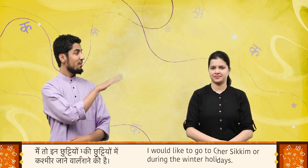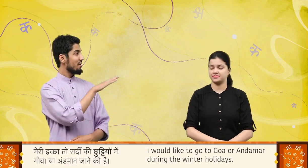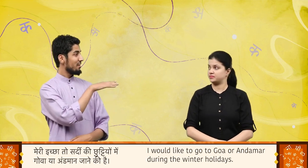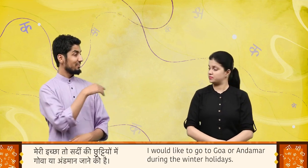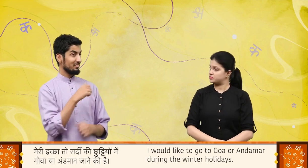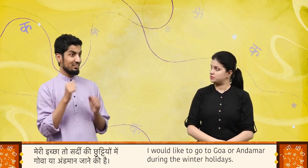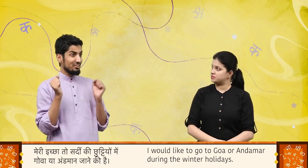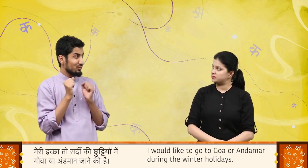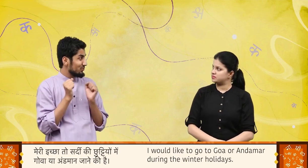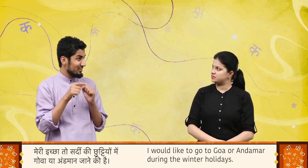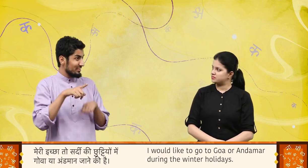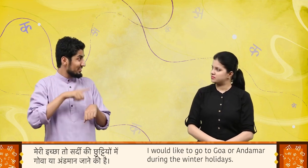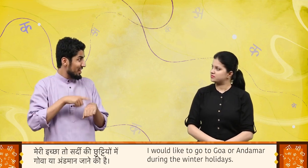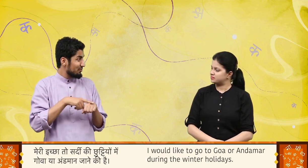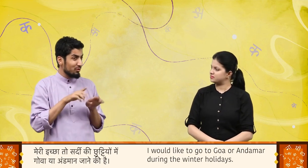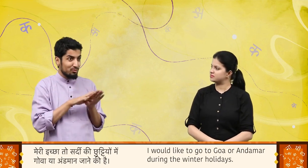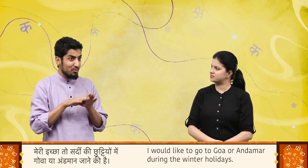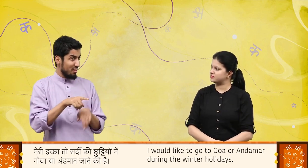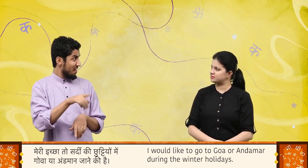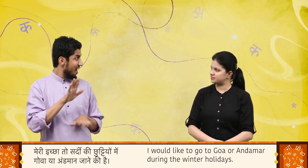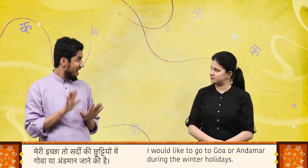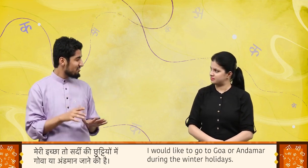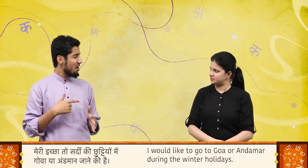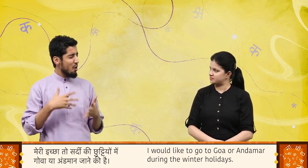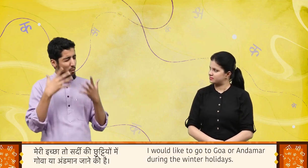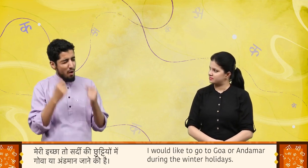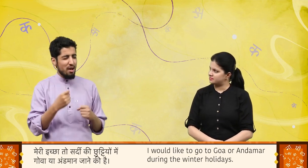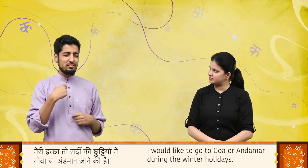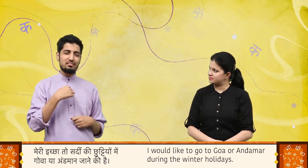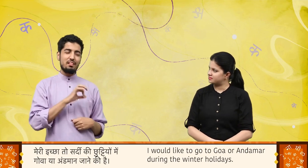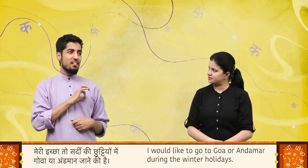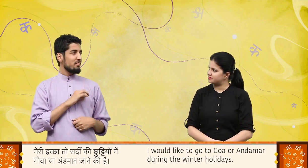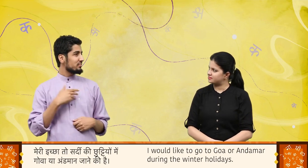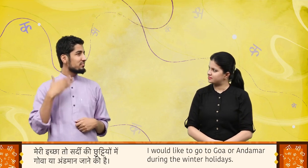मेरी इच्छा तो सर्दी की छुट्टियों में गोवा या अंडमान जाने की है